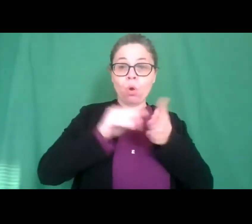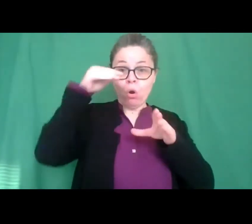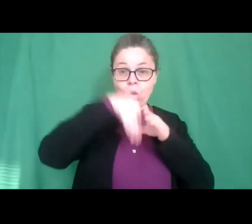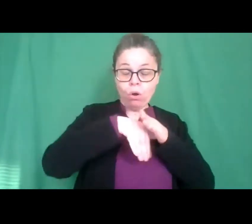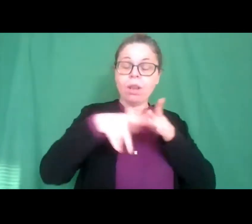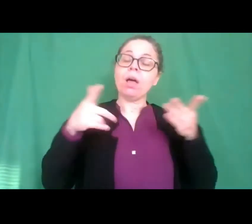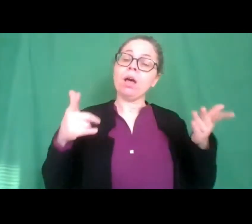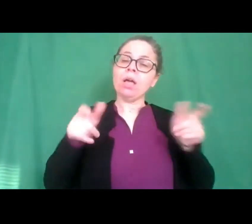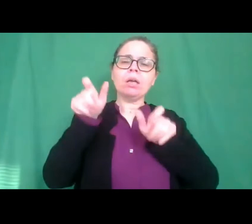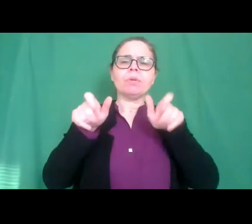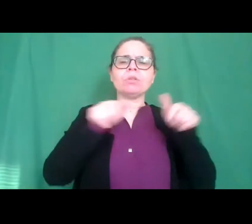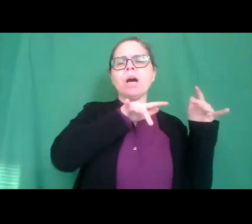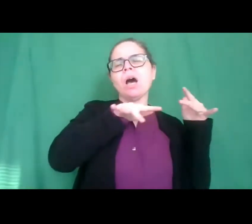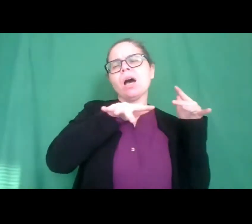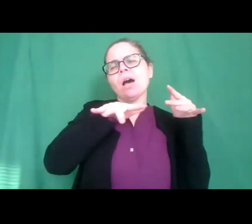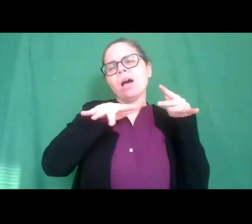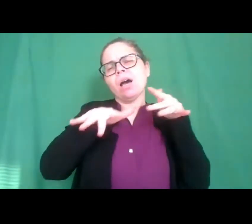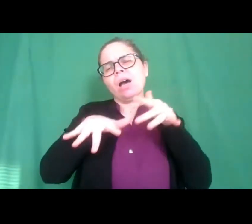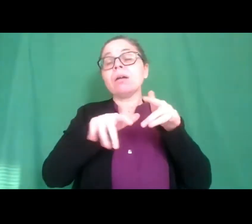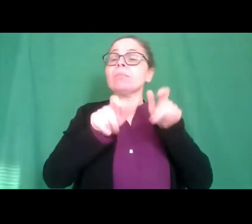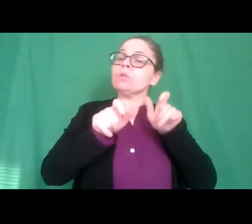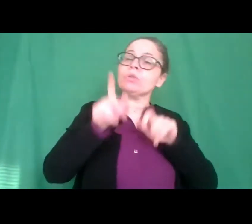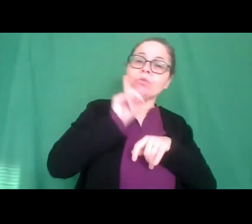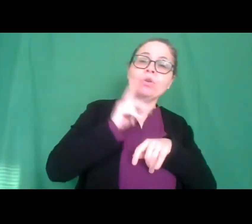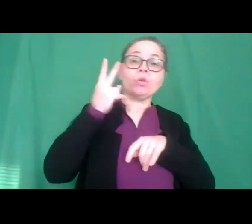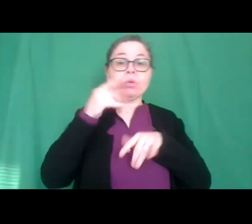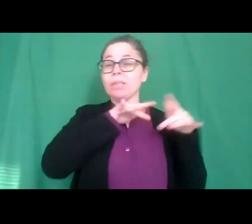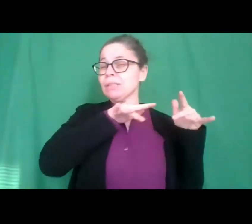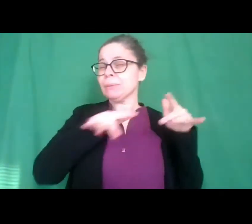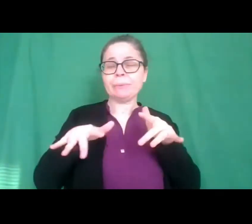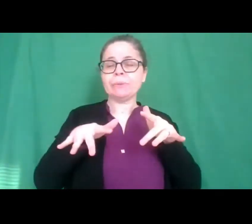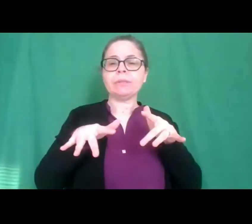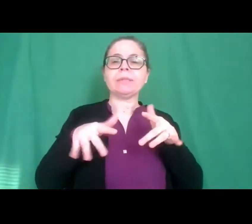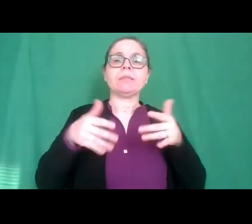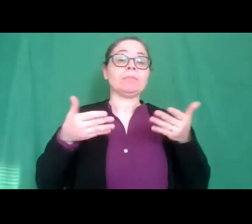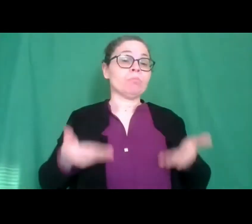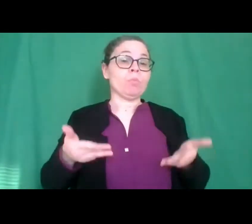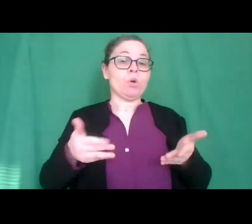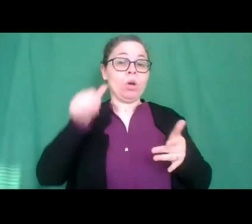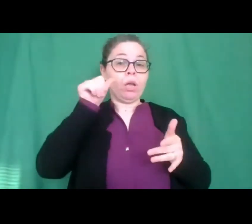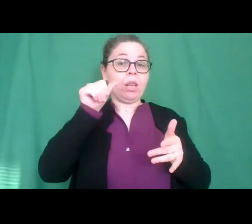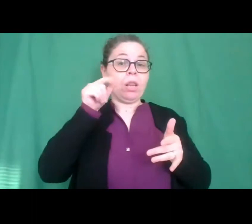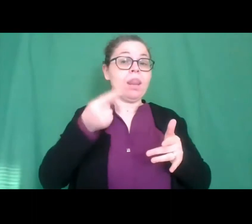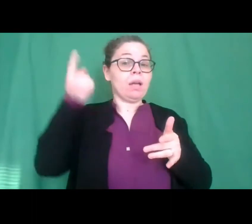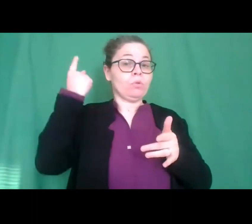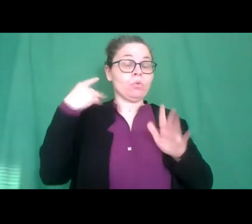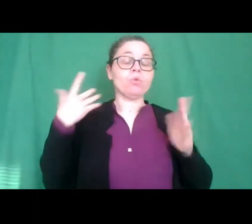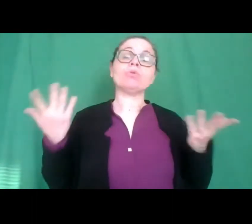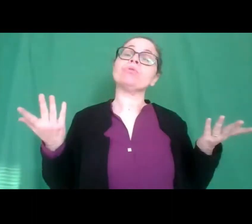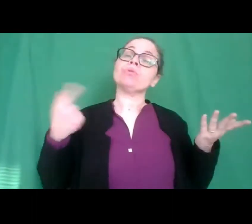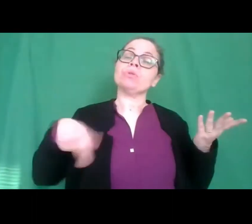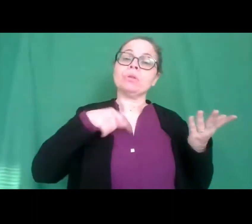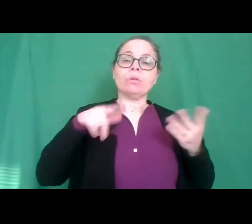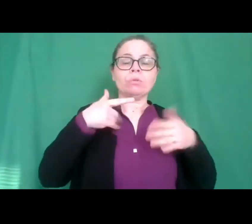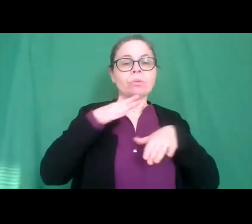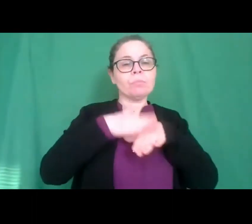tantissime persone sorde e udenti ora dallo scorso anno abbiamo pensato a questa